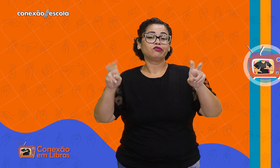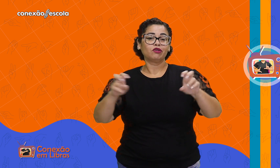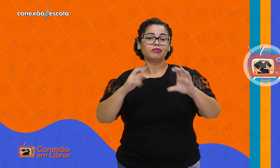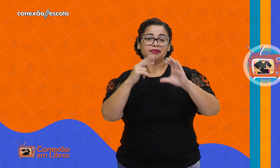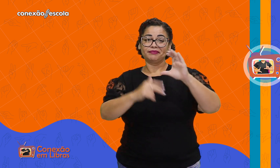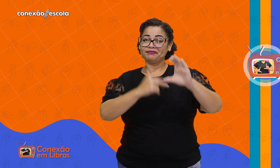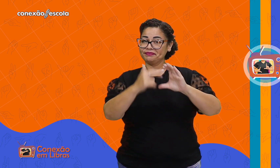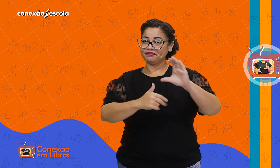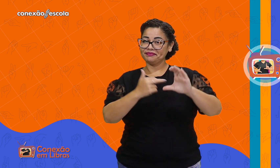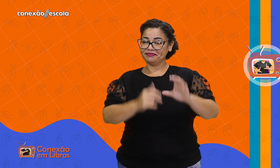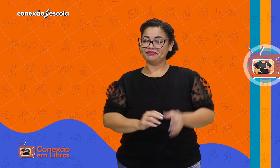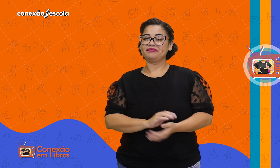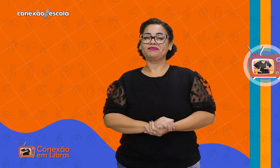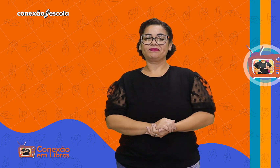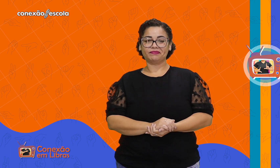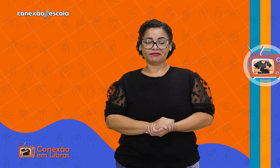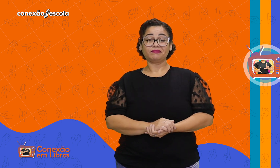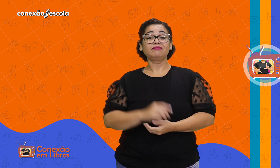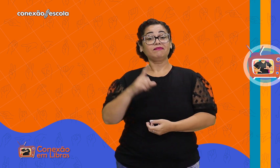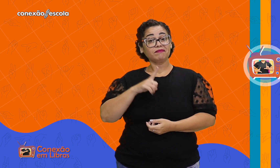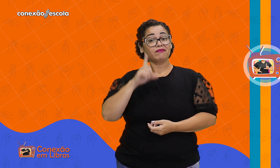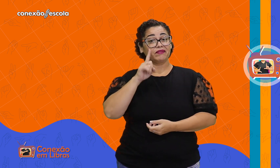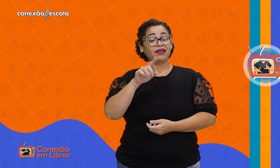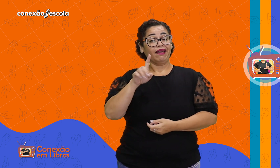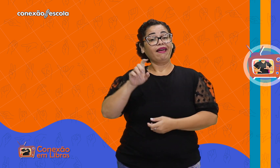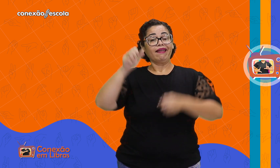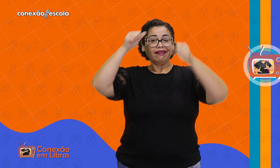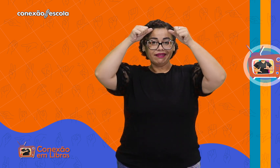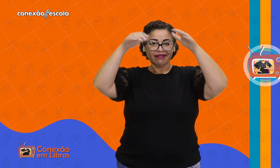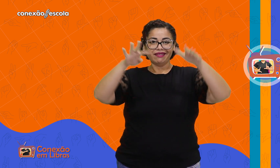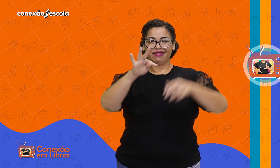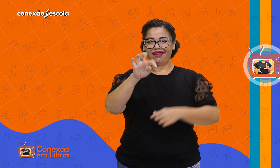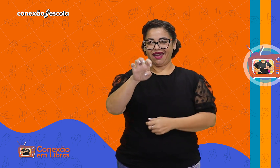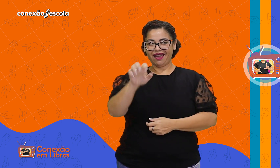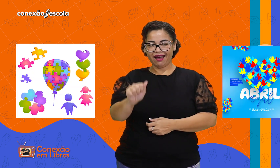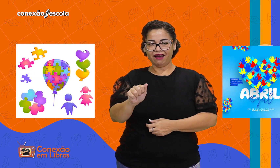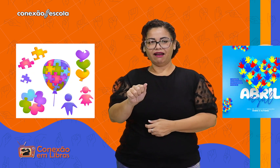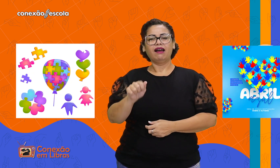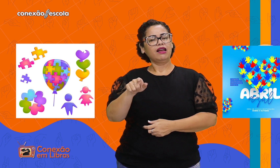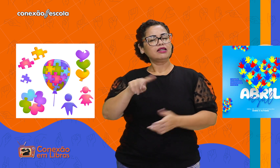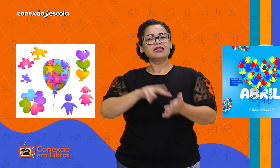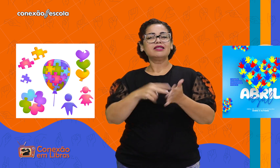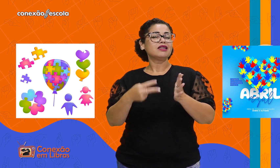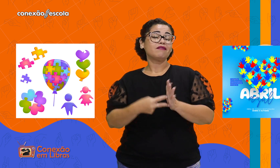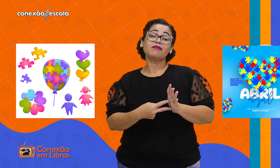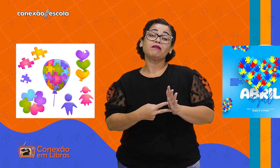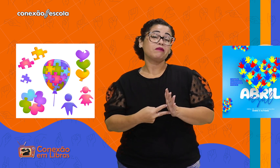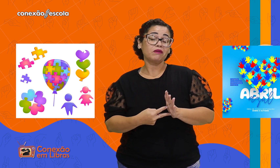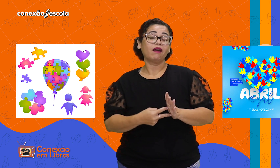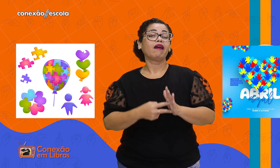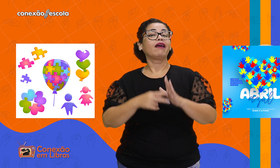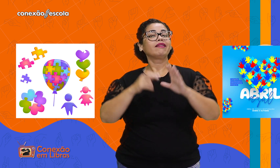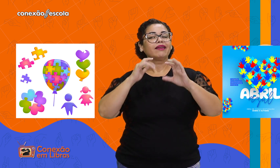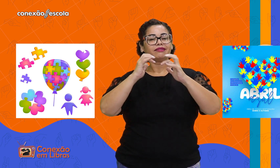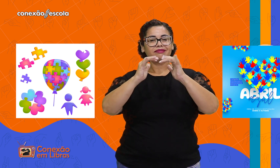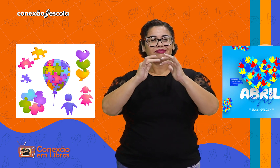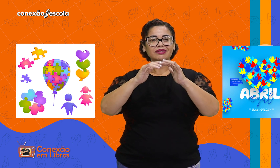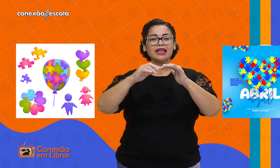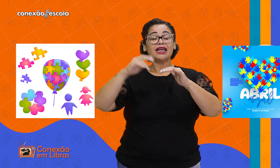relacionados à neurodivergência. É o que ocorre com TEIA, uma vez que ser autista significa ter um